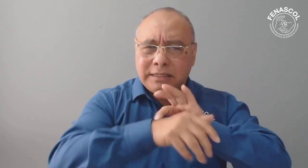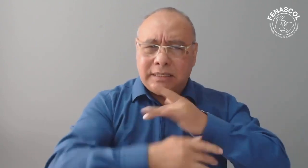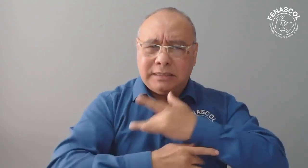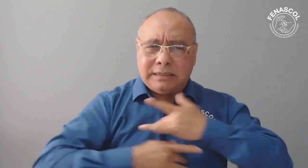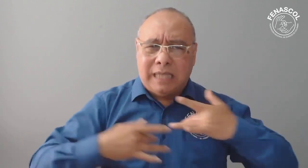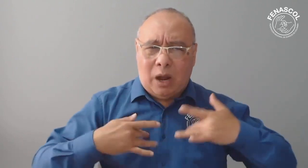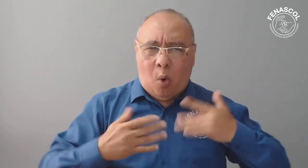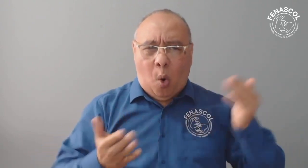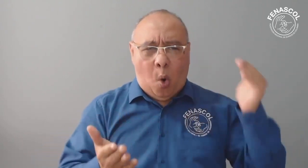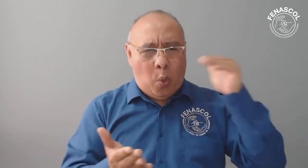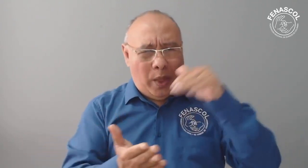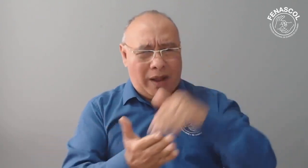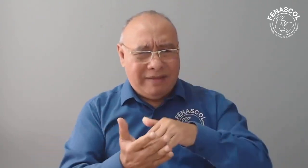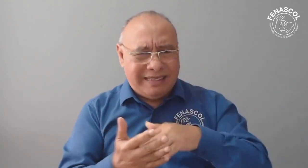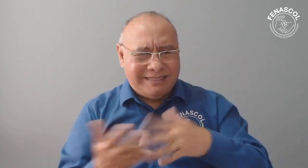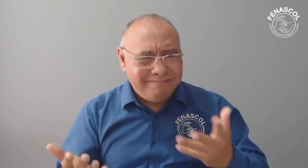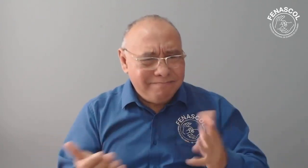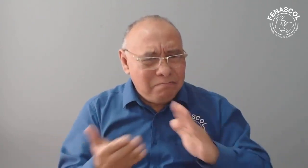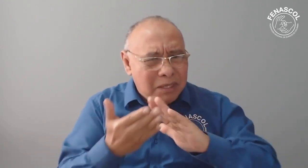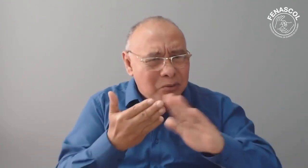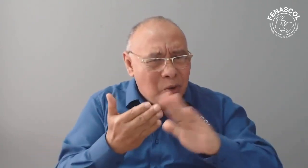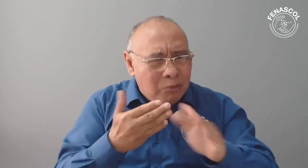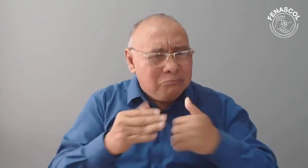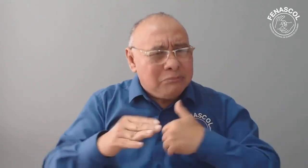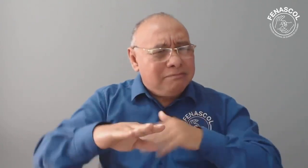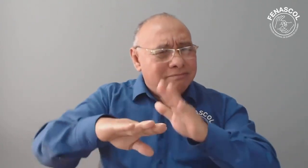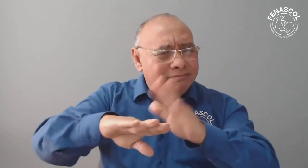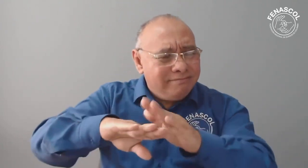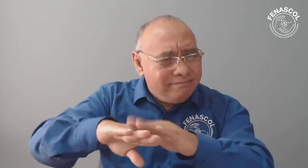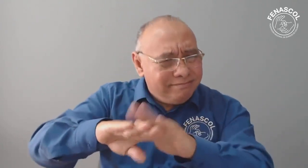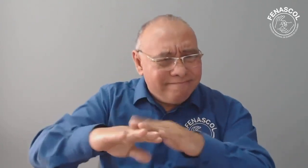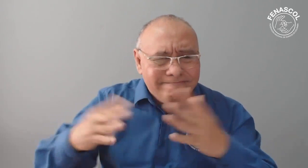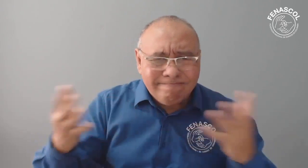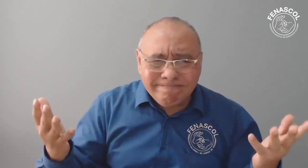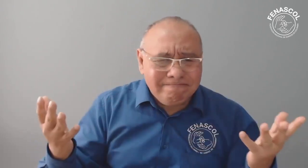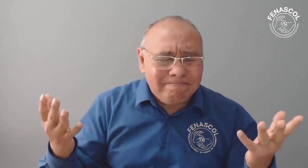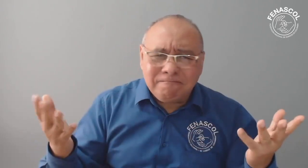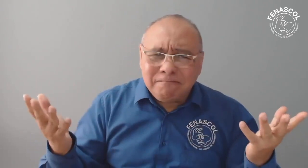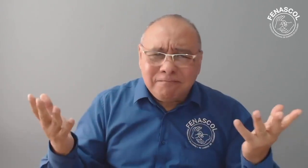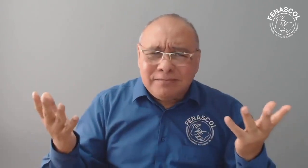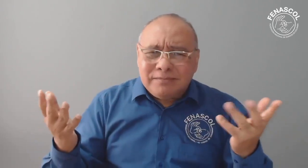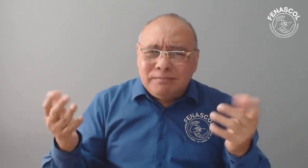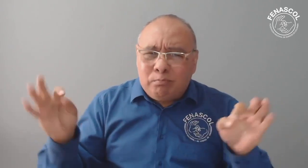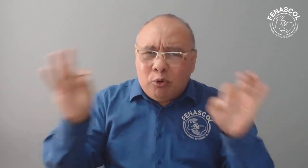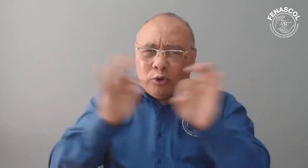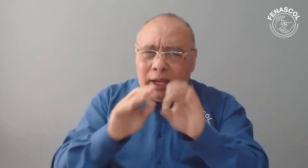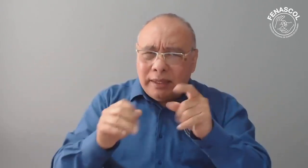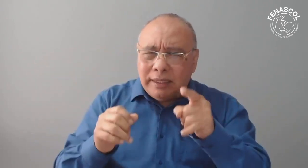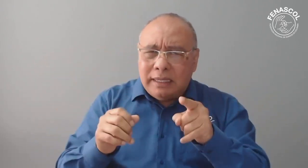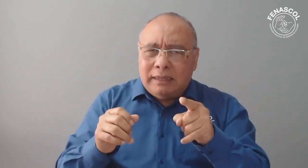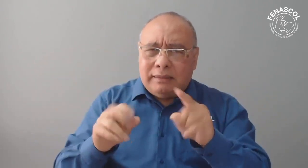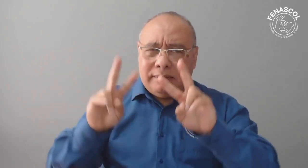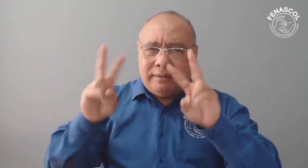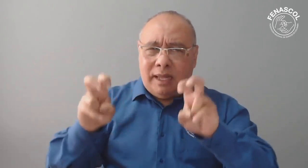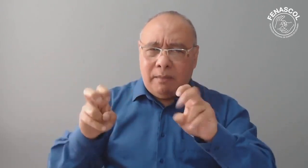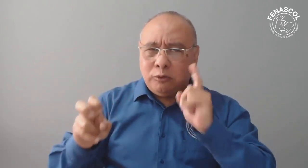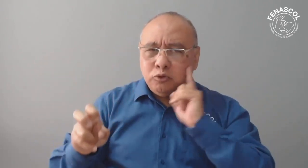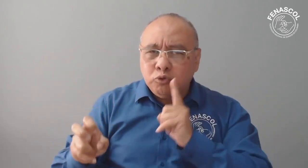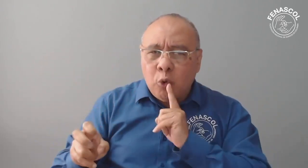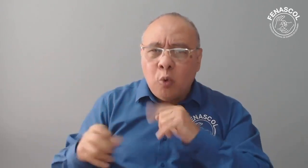rehabilitador. Nuestro llamado real es que en el anexo técnic no sea requisito obligatorio para las personas sordas a hacer uso de